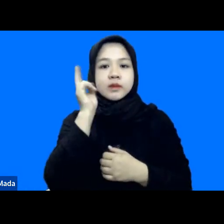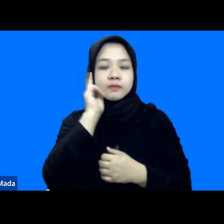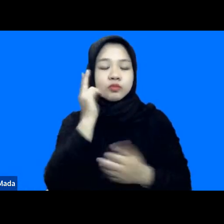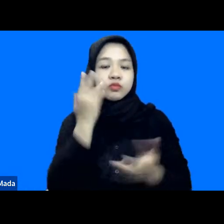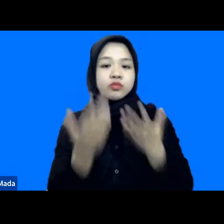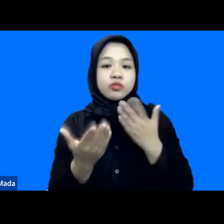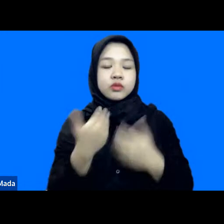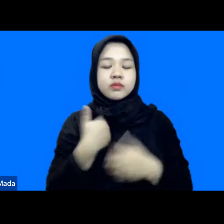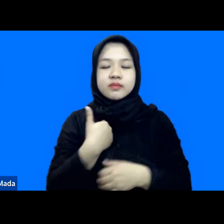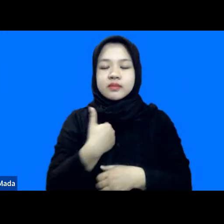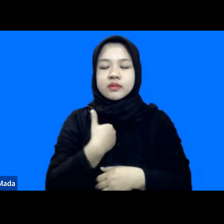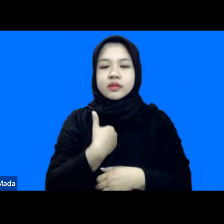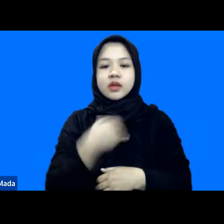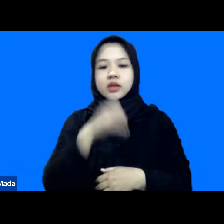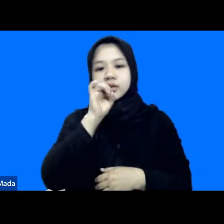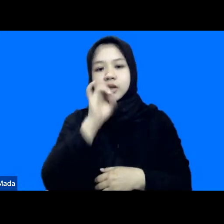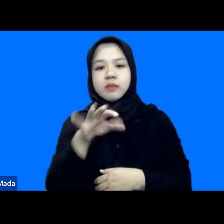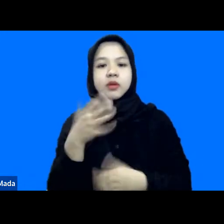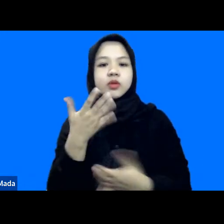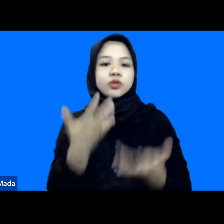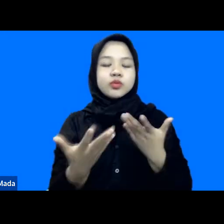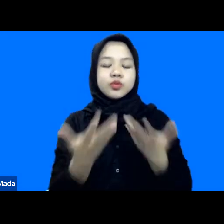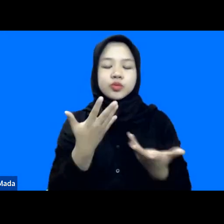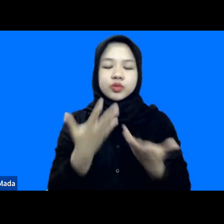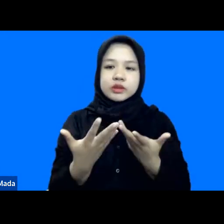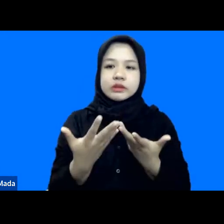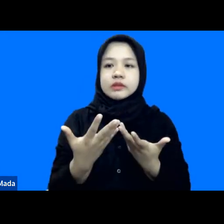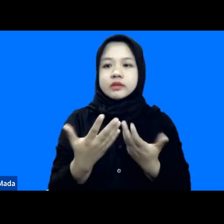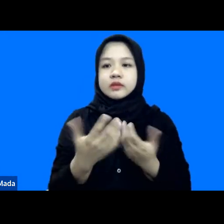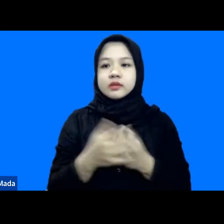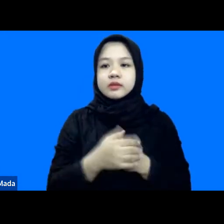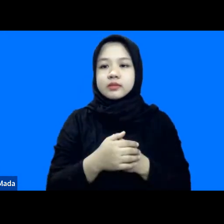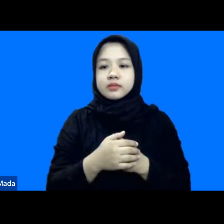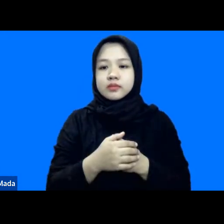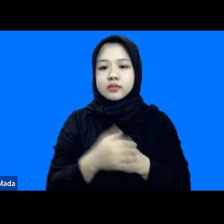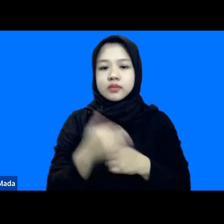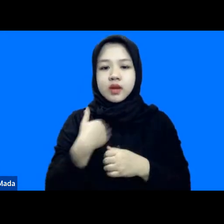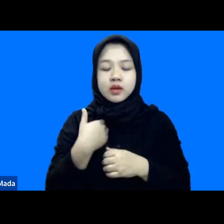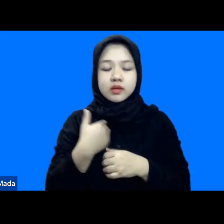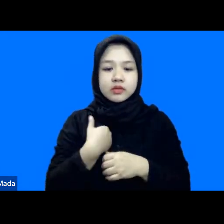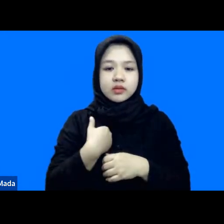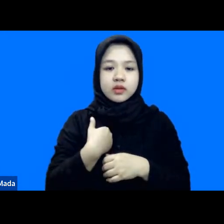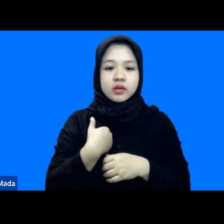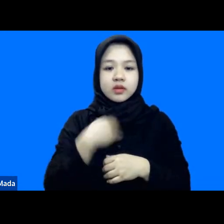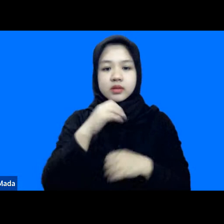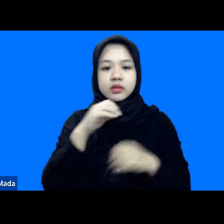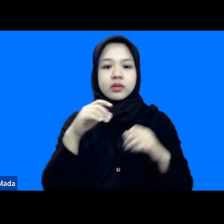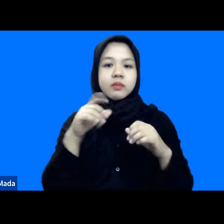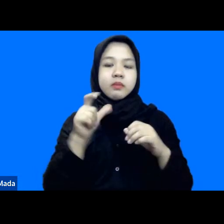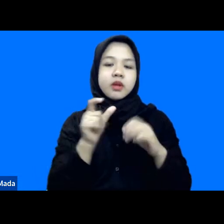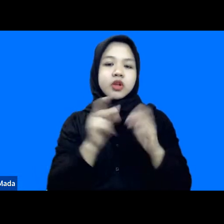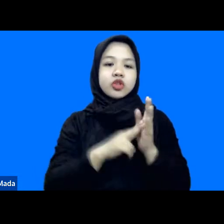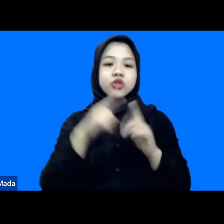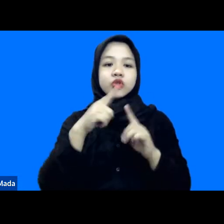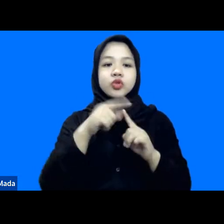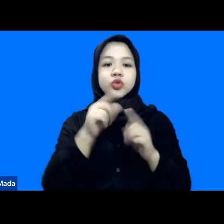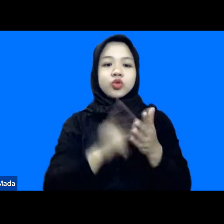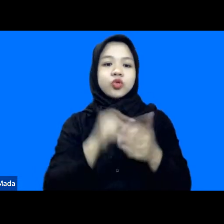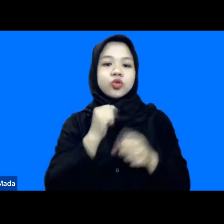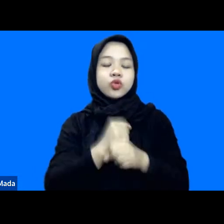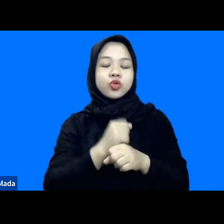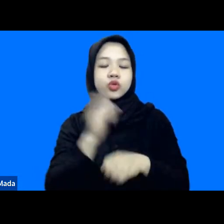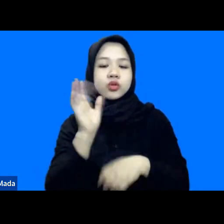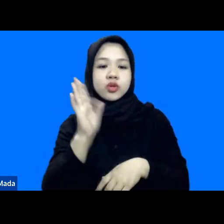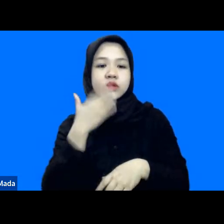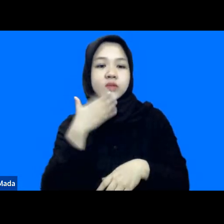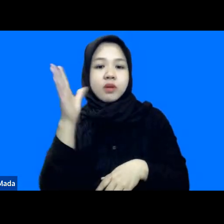ada tanggapan atau mungkin ini ada oh ini ada tanggapan nih dari Mas Untung selamat malam Mas Untung